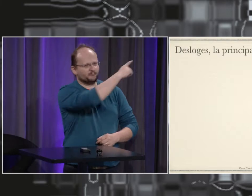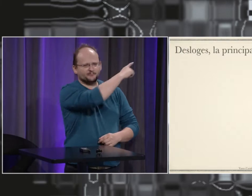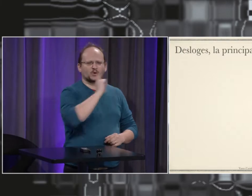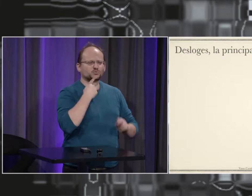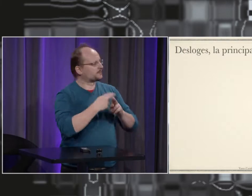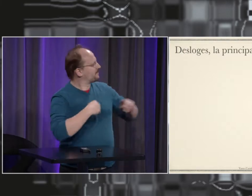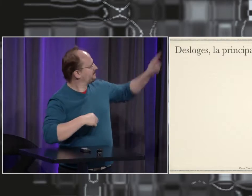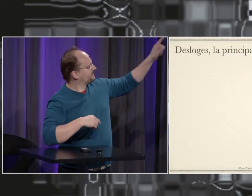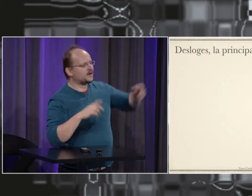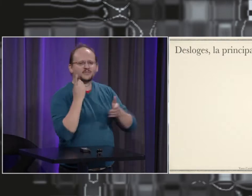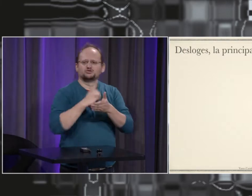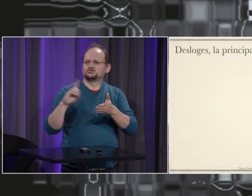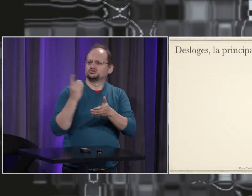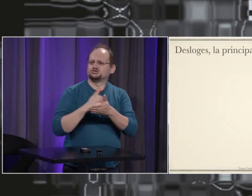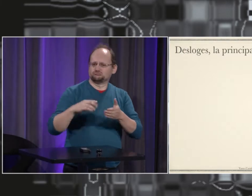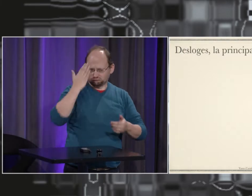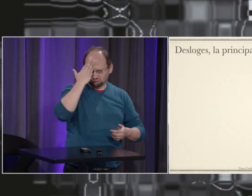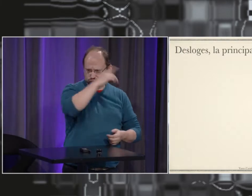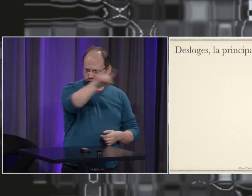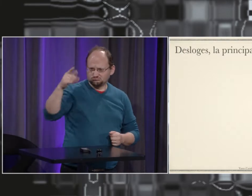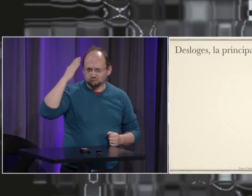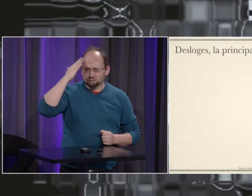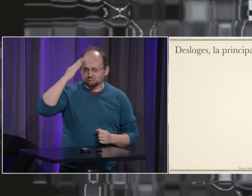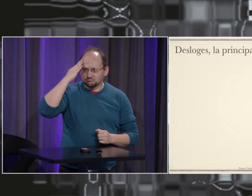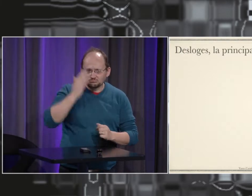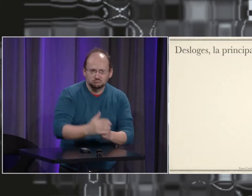Alors, une question pour la salle. Vous connaissez Pierre Desloge ?